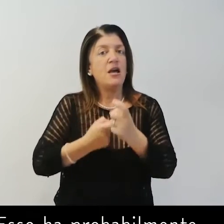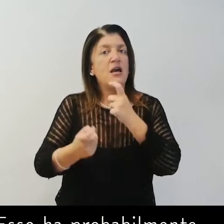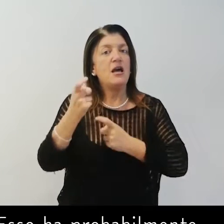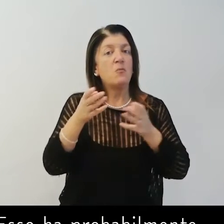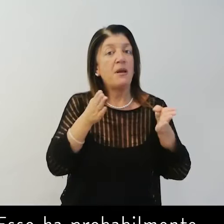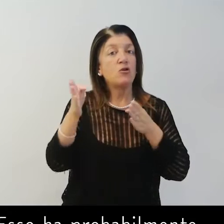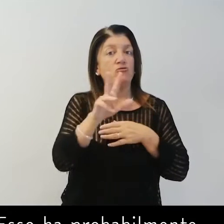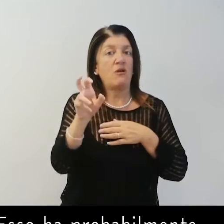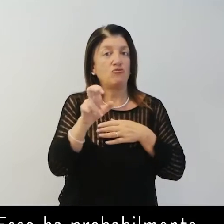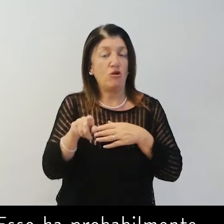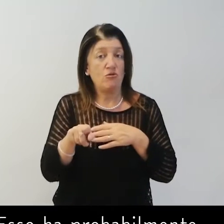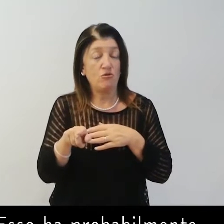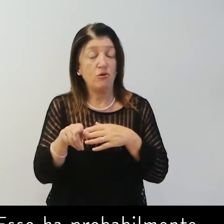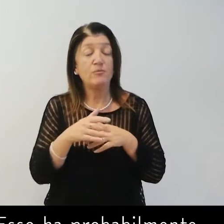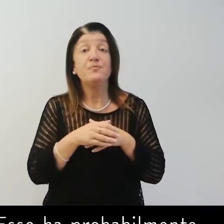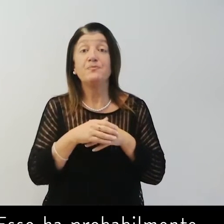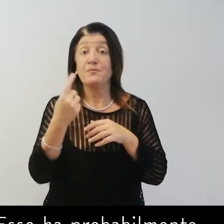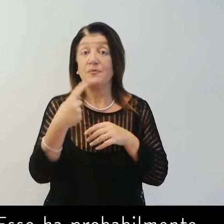Esso ha probabilmente origini trecentesche.